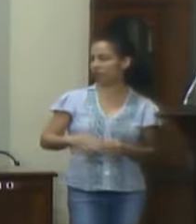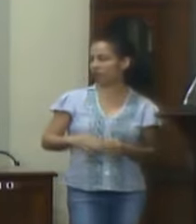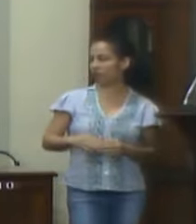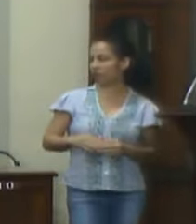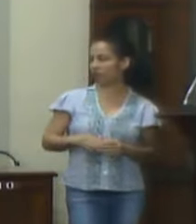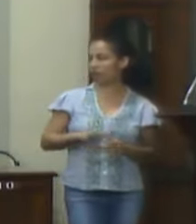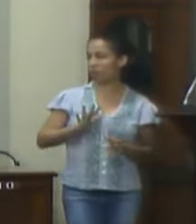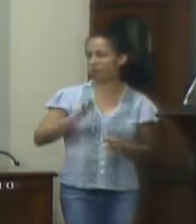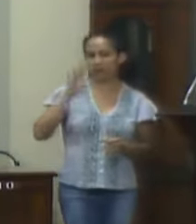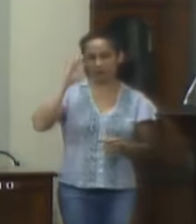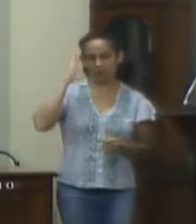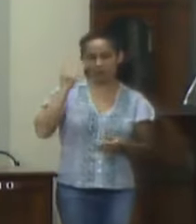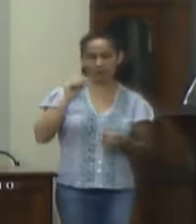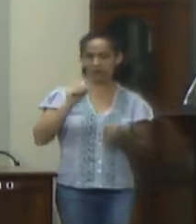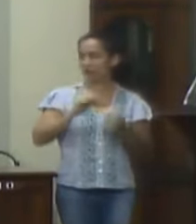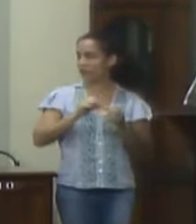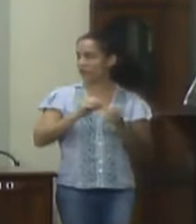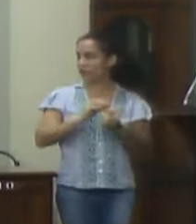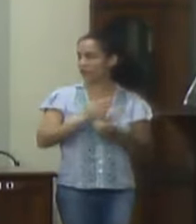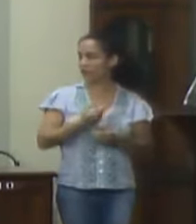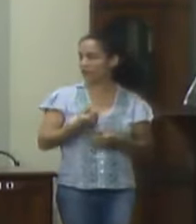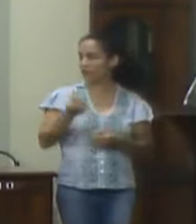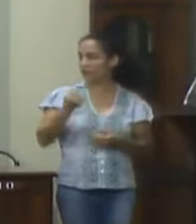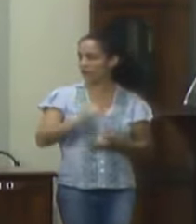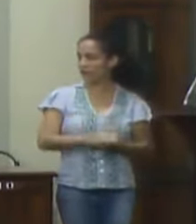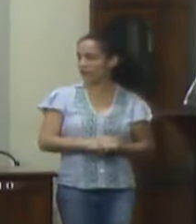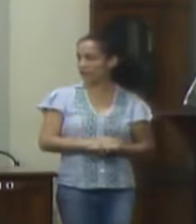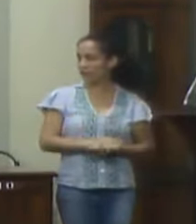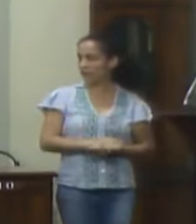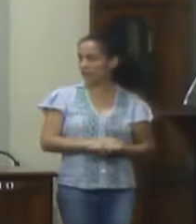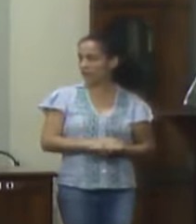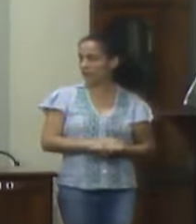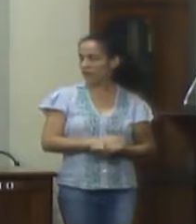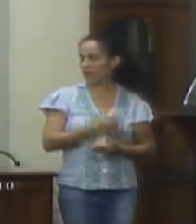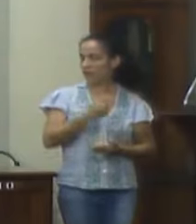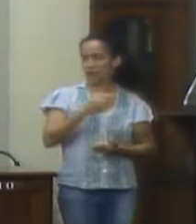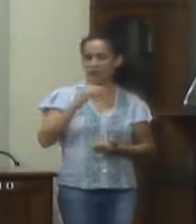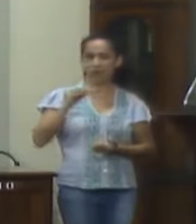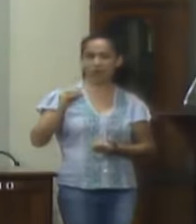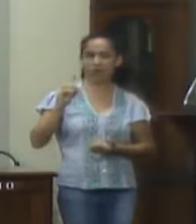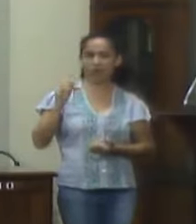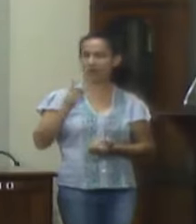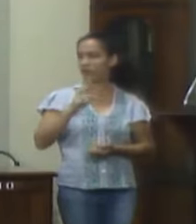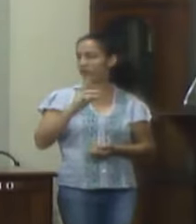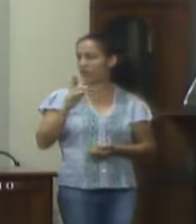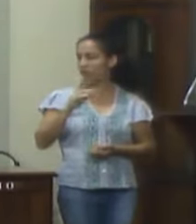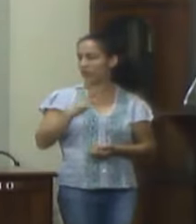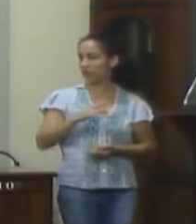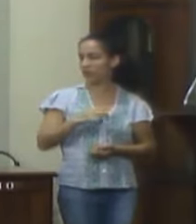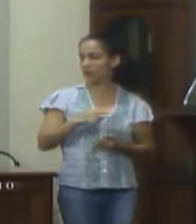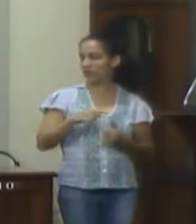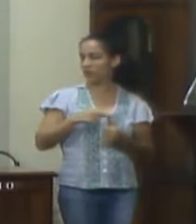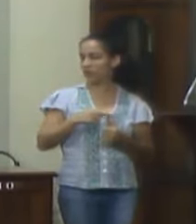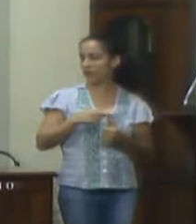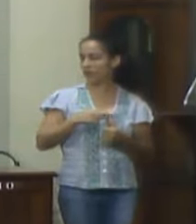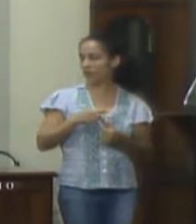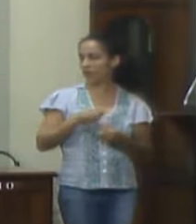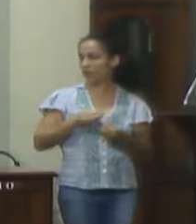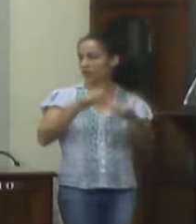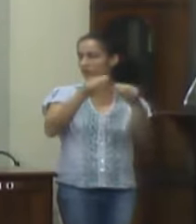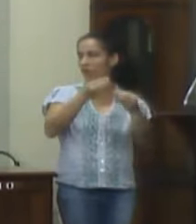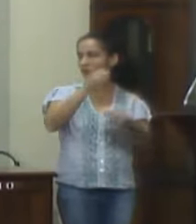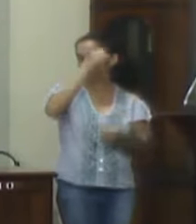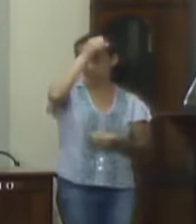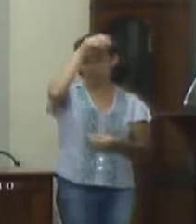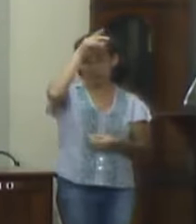possa definir todos o nós vamos fazer com recurso mas só queria dizer 700 mil reais o primeiro recurso que nós devolvemos